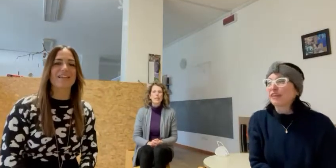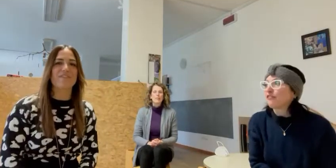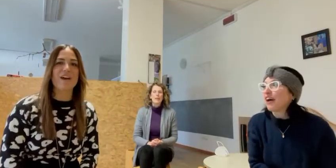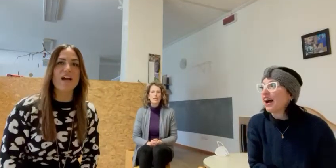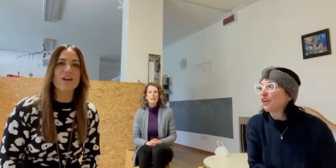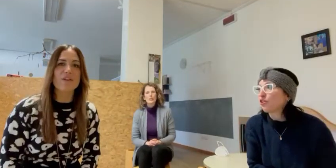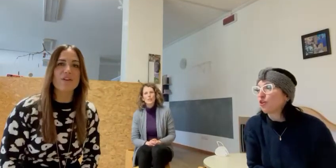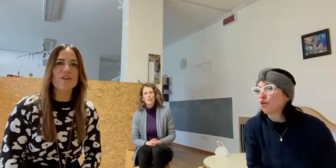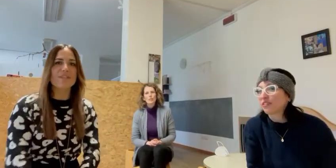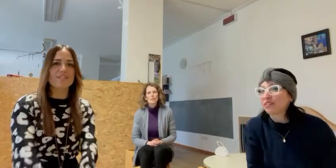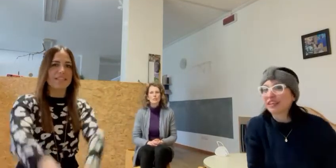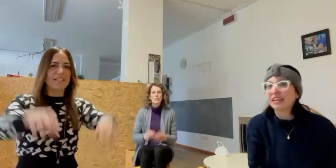Fan così